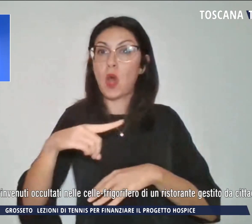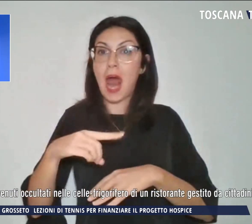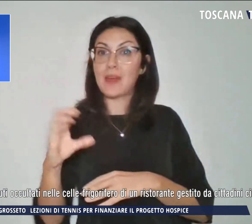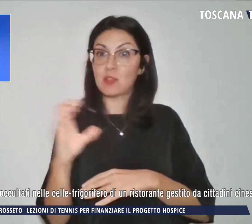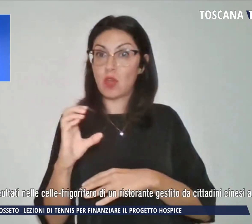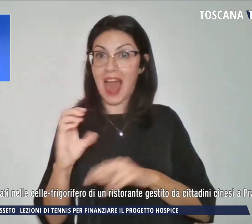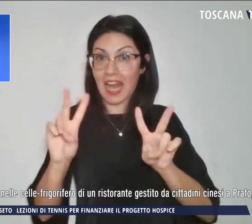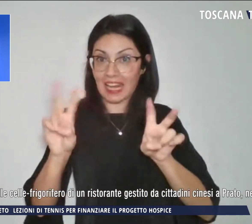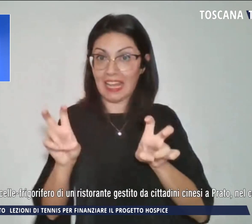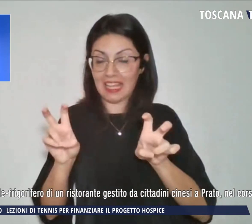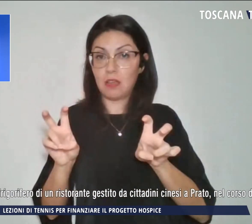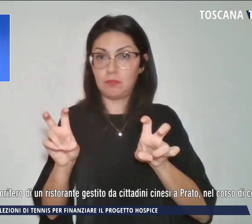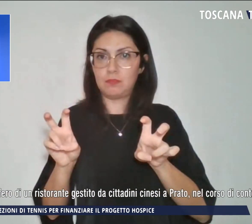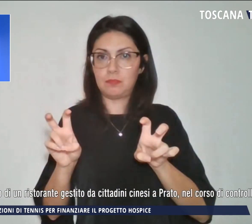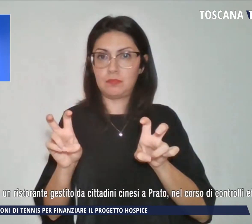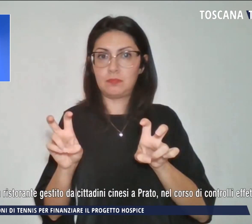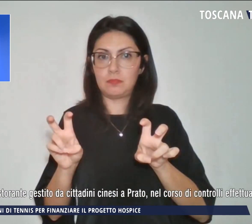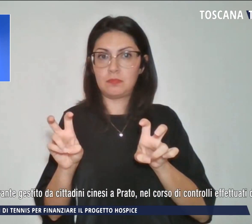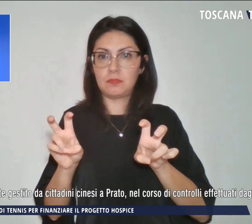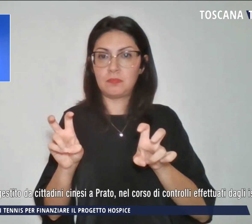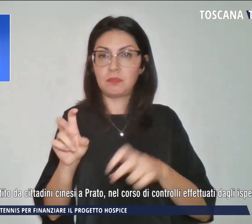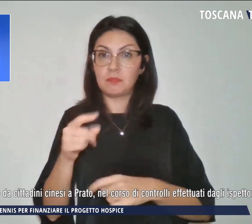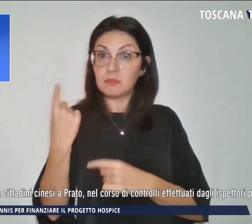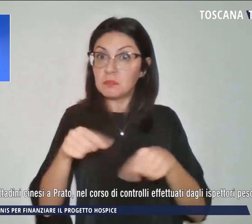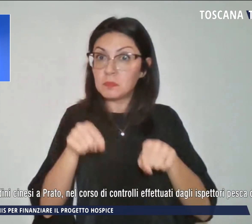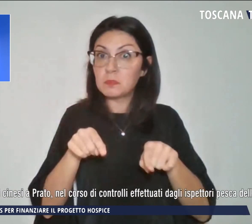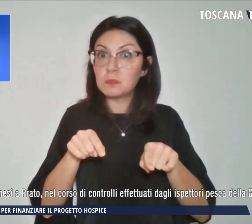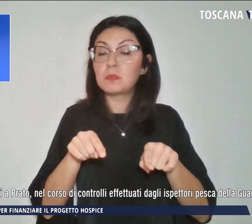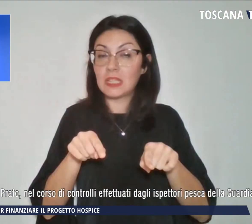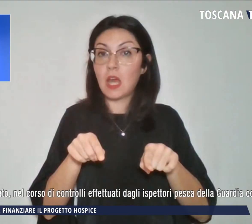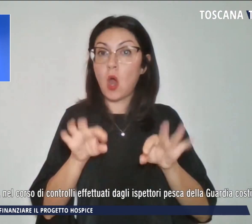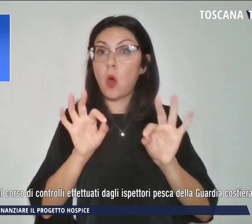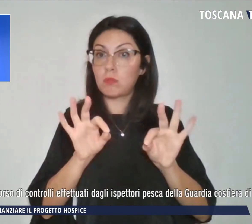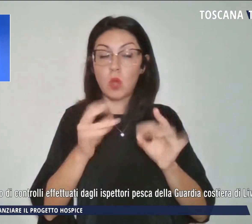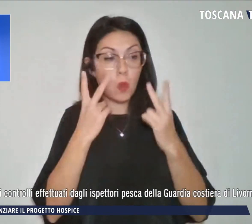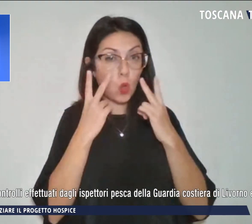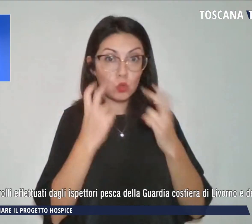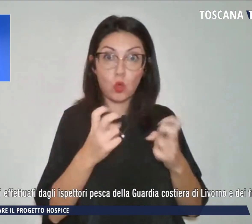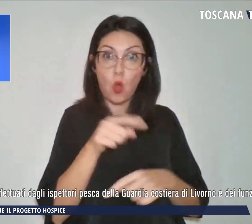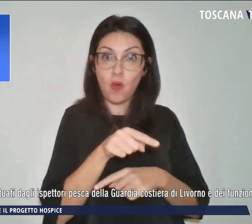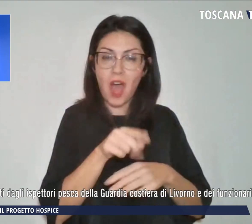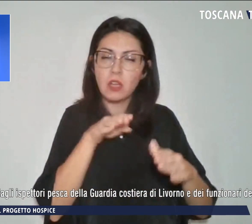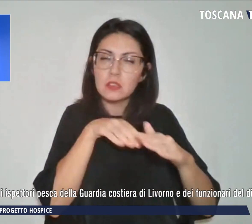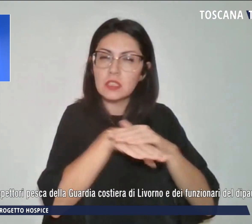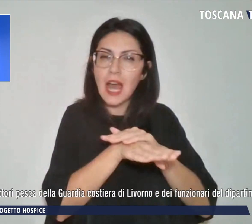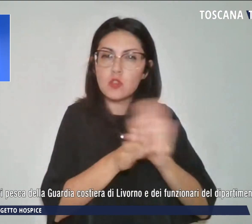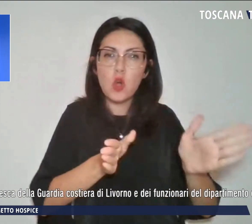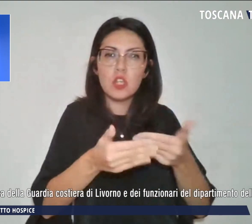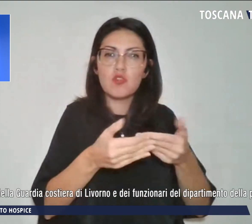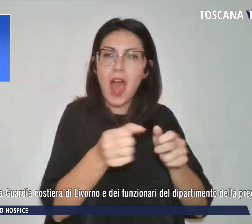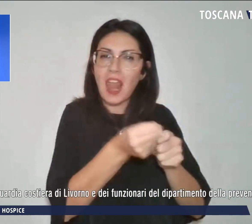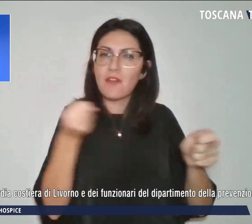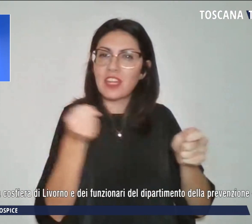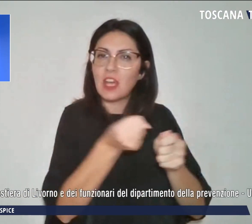sono stati rinvenuti nascosti nelle celle frigorifero di un ristorante